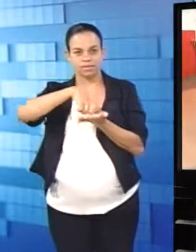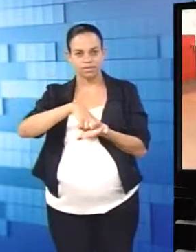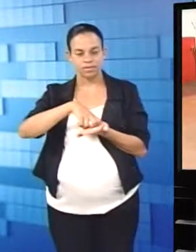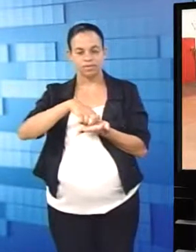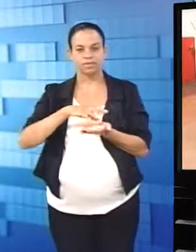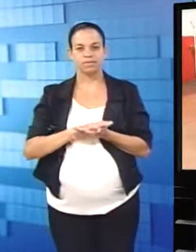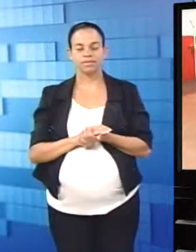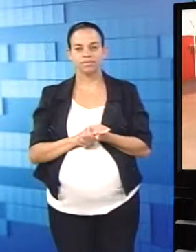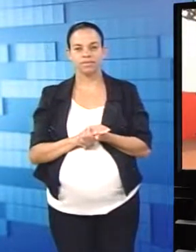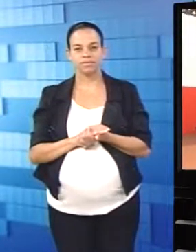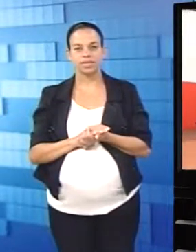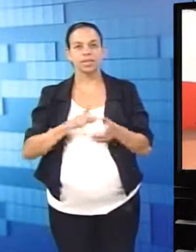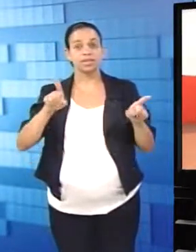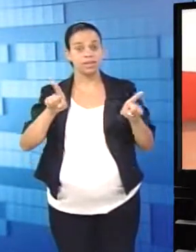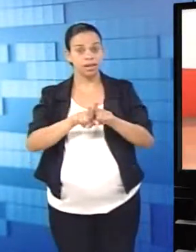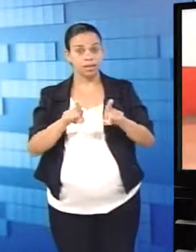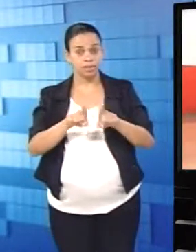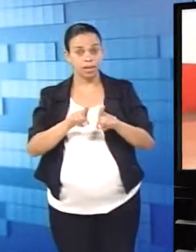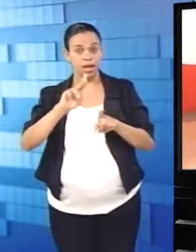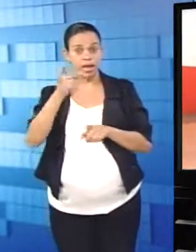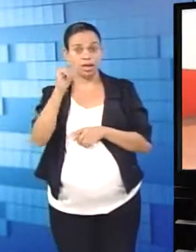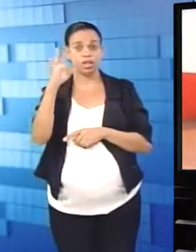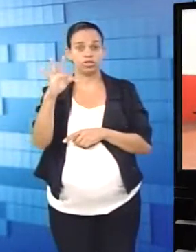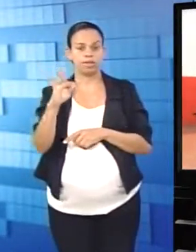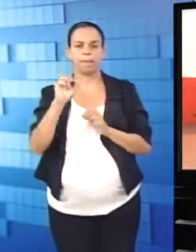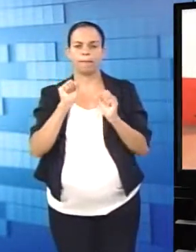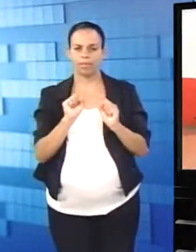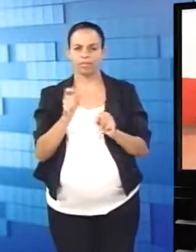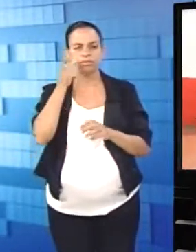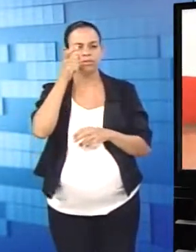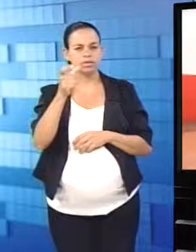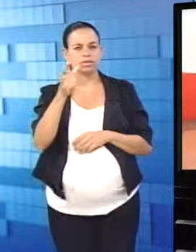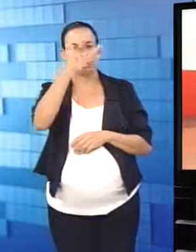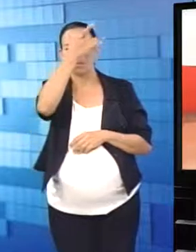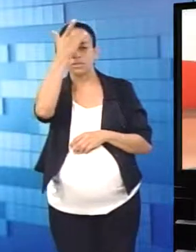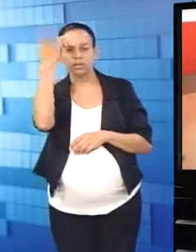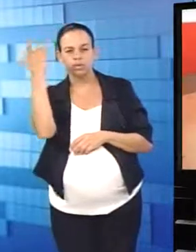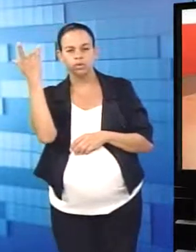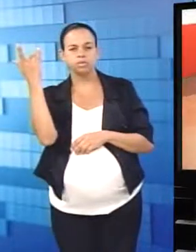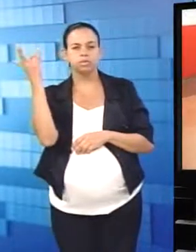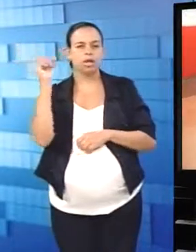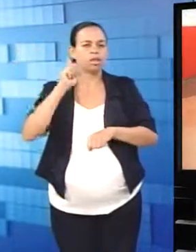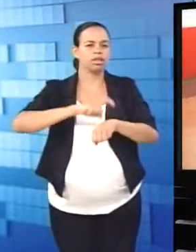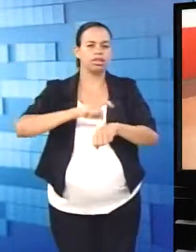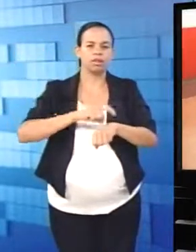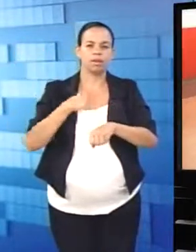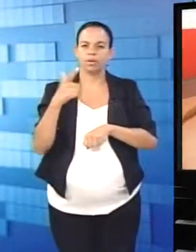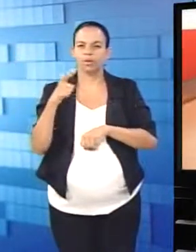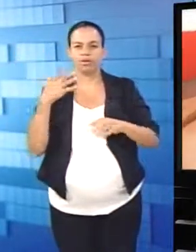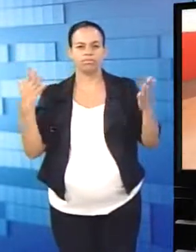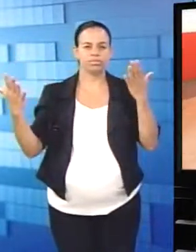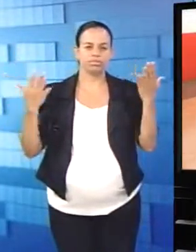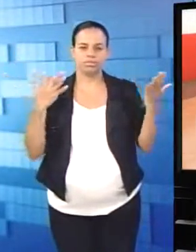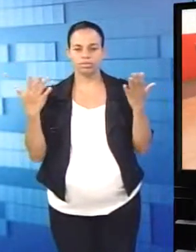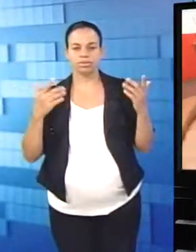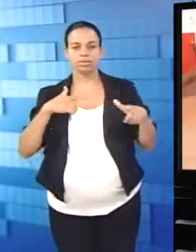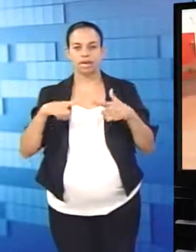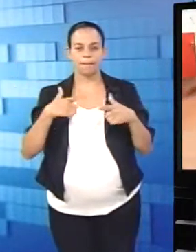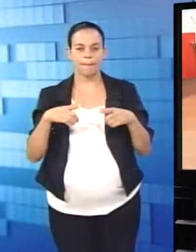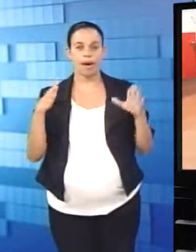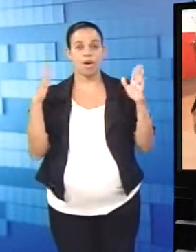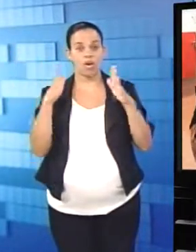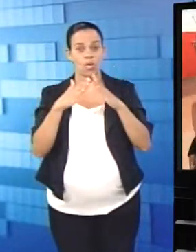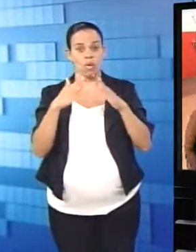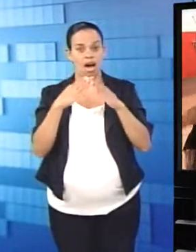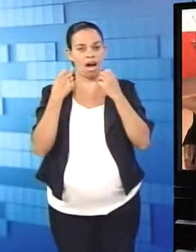Agacha, sobe. Além de tudo isso, o HIIT também pode ser interessante para quem tá com a vida corrida e não tem tanto tempo